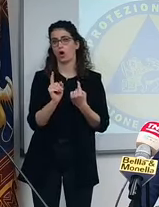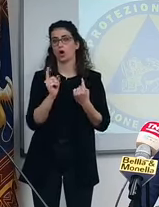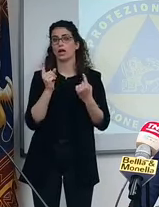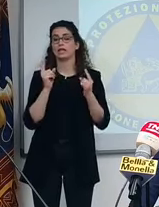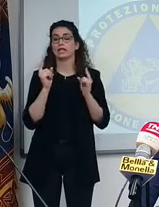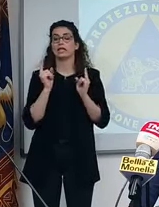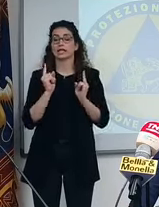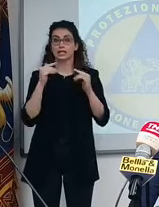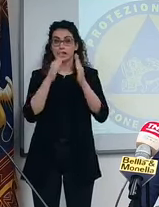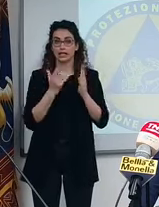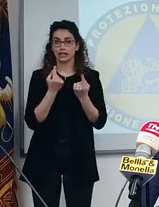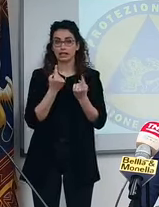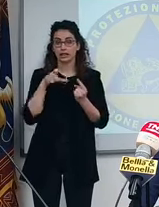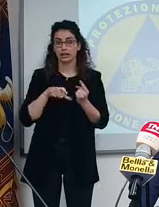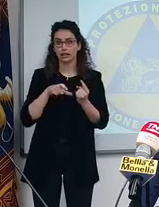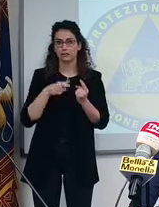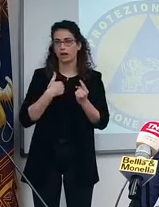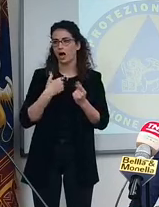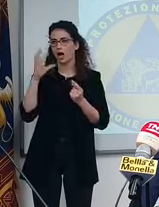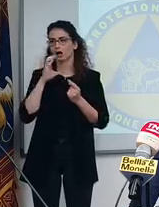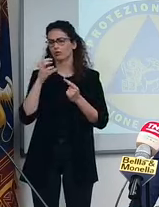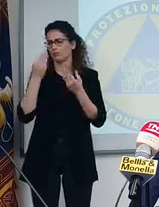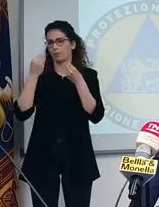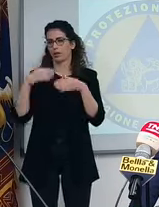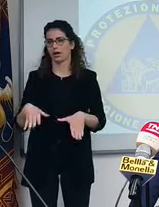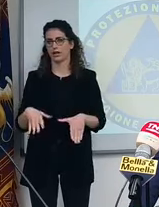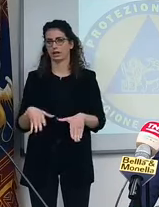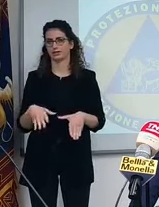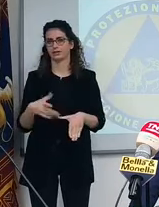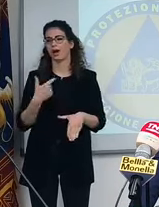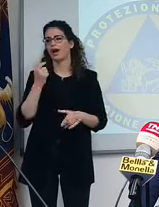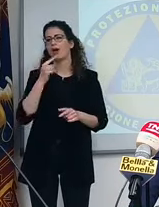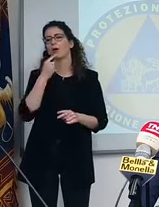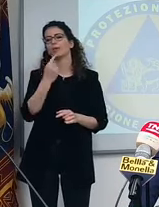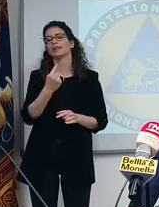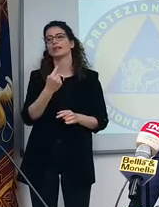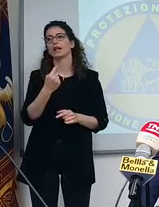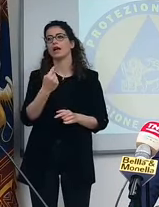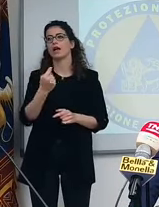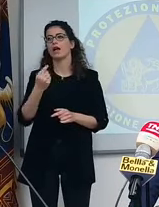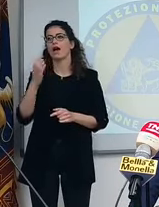sapete che il cliente, come si dice, ci mette una vita a fartelo e un secondo a perderlo.